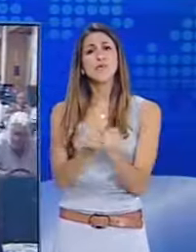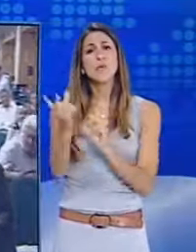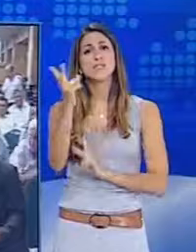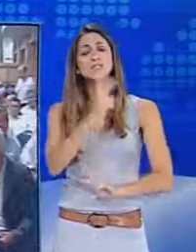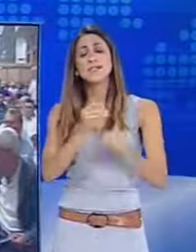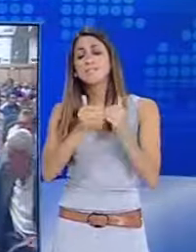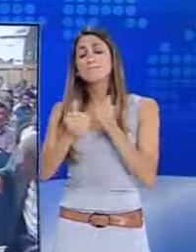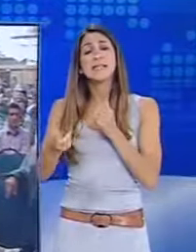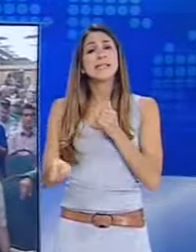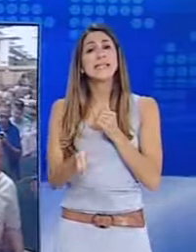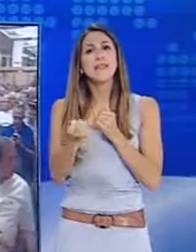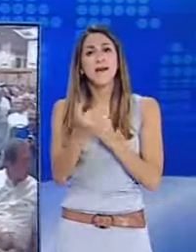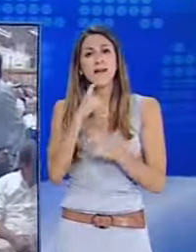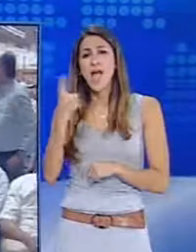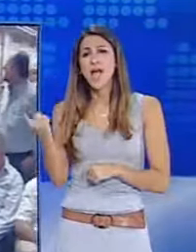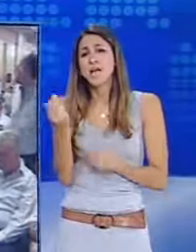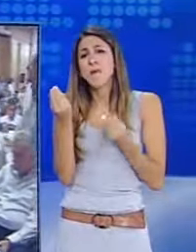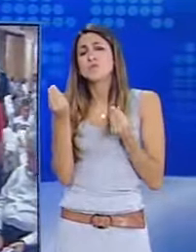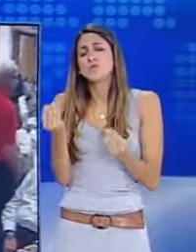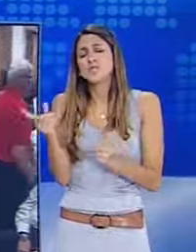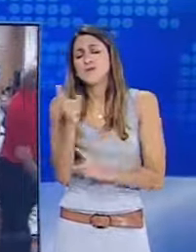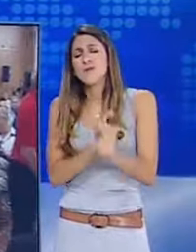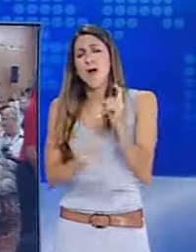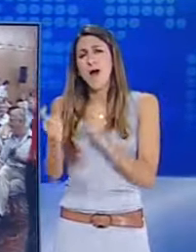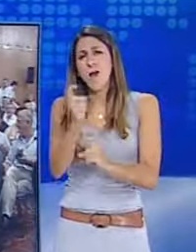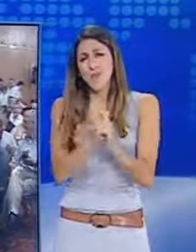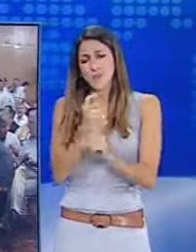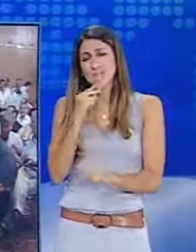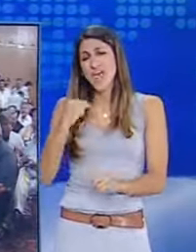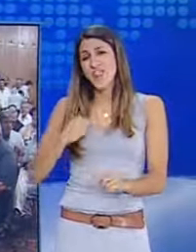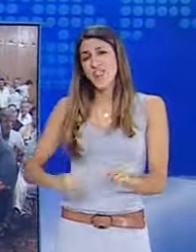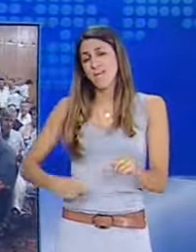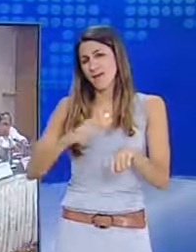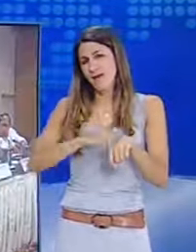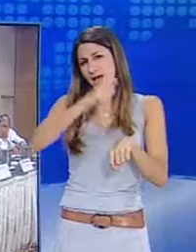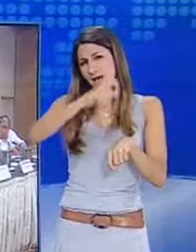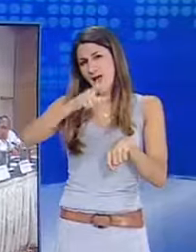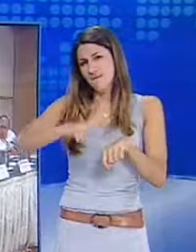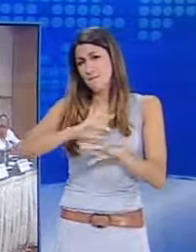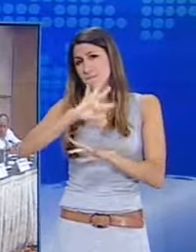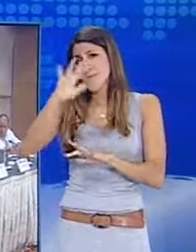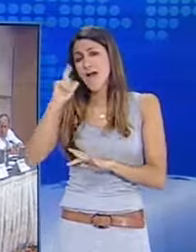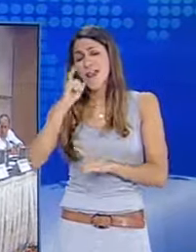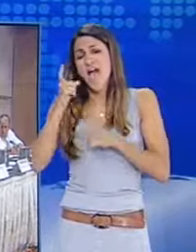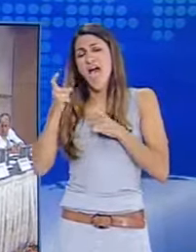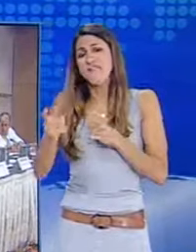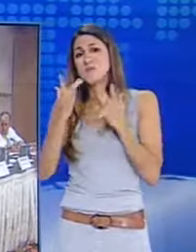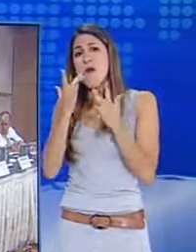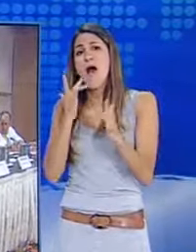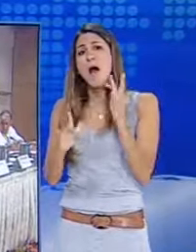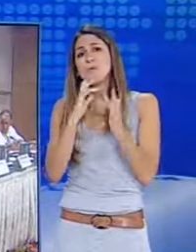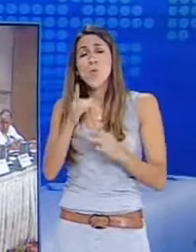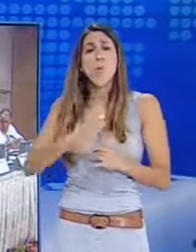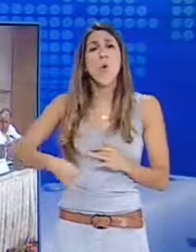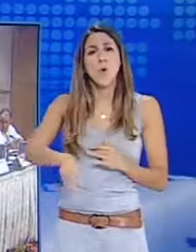προκειμένου να καθορίσει τις επόμενες κινήσεις της στο μέτωπο της κινητικότητας στους Δήμους. Οι Δήμαρχοι, οι οποίοι έχουν απειλήσει ακόμα και με μαζικές παρετήσεις,